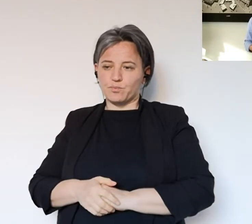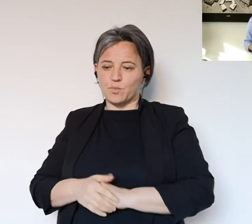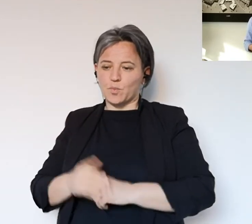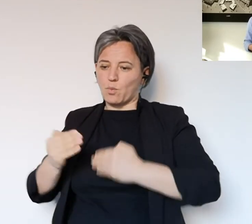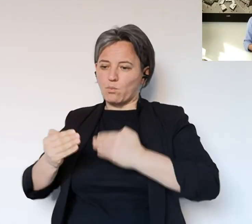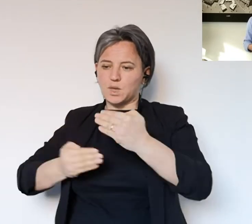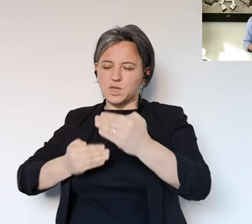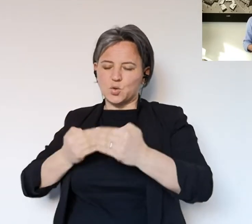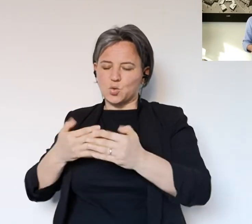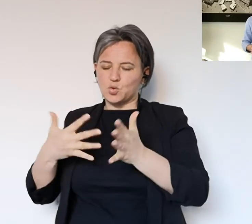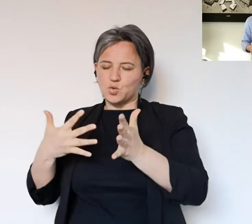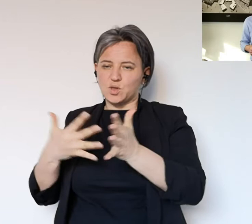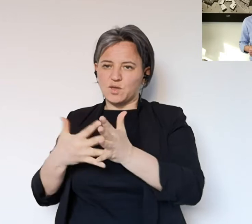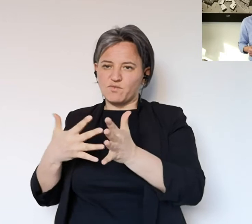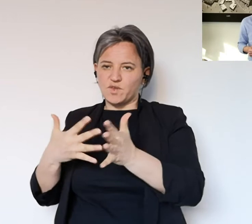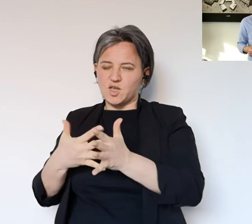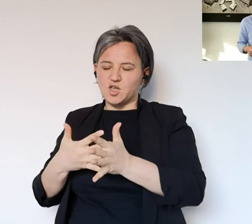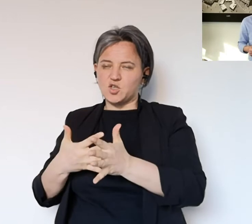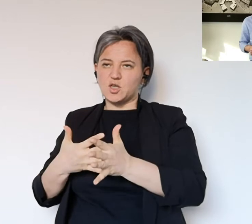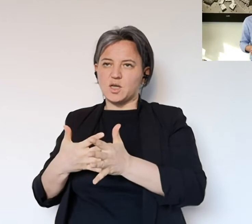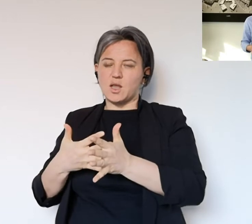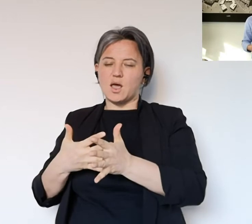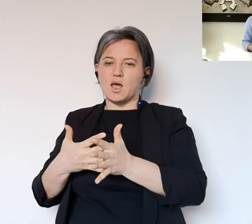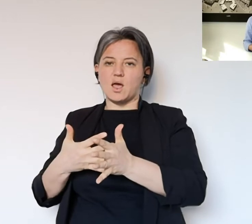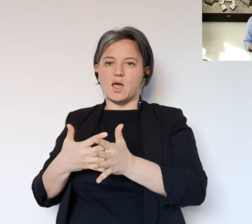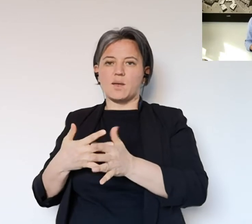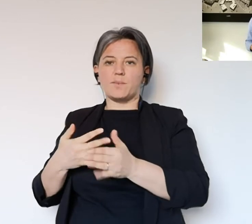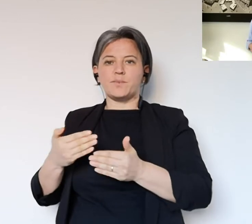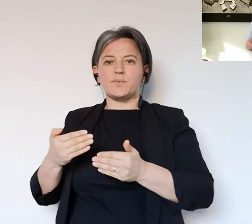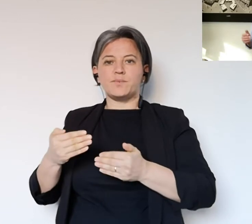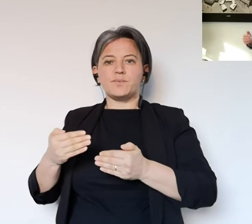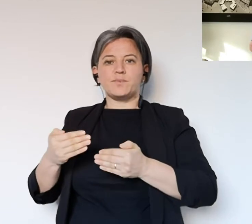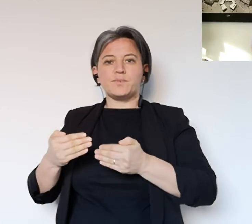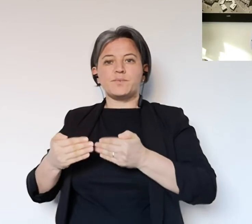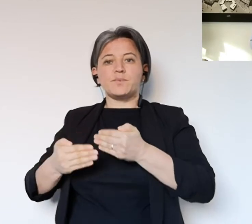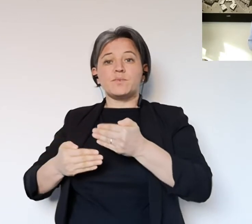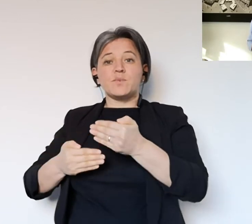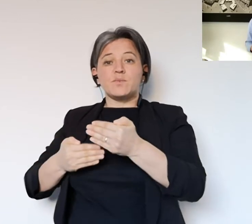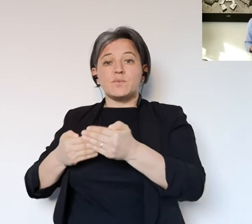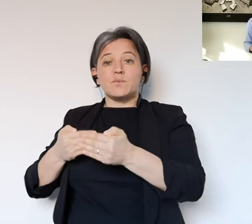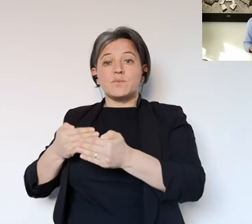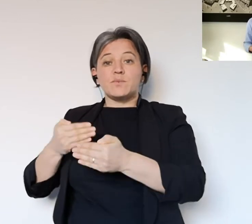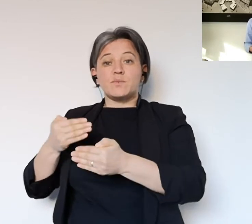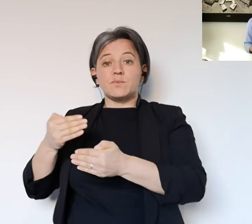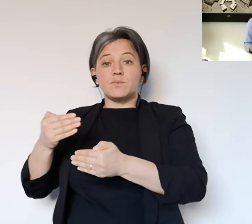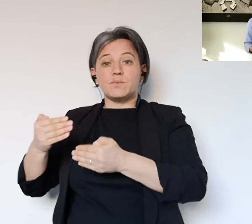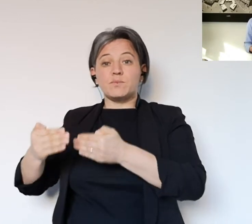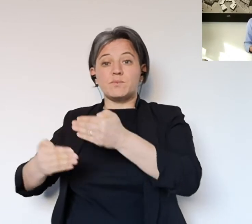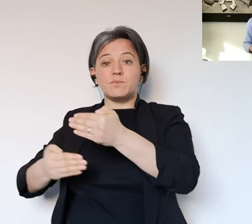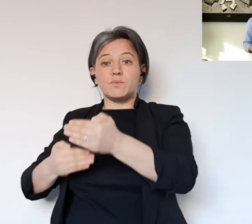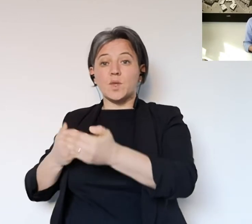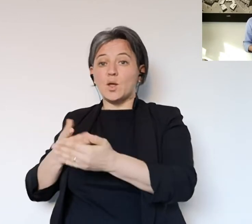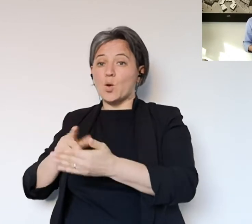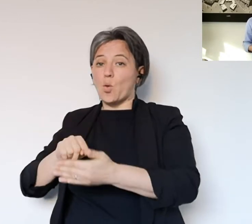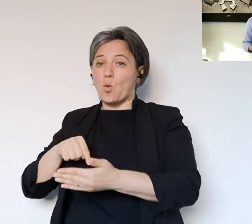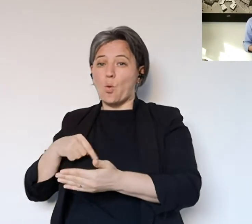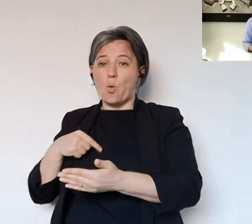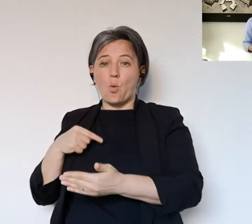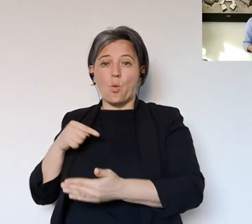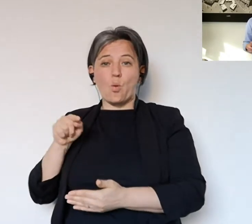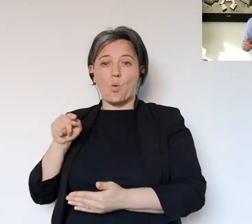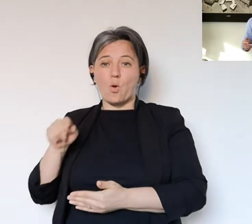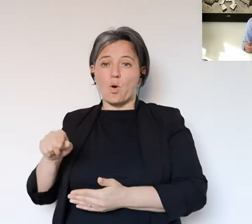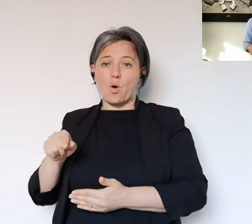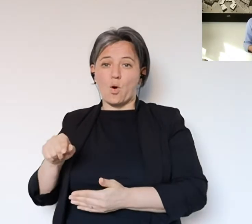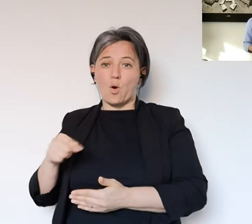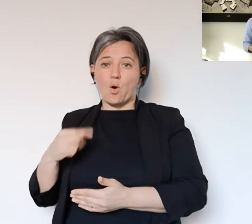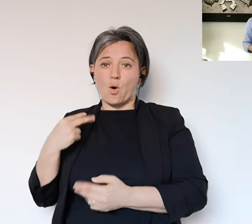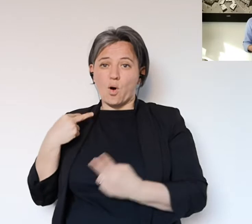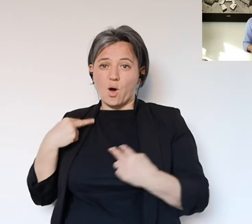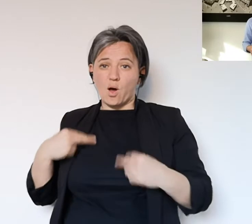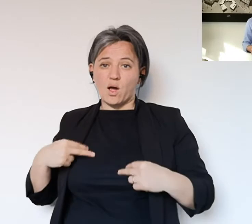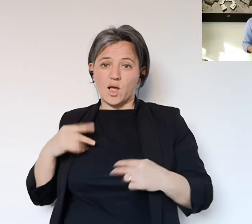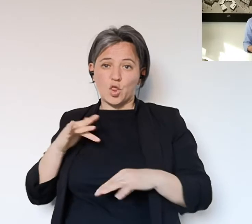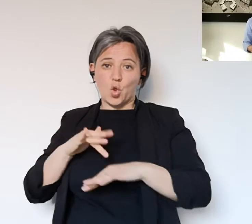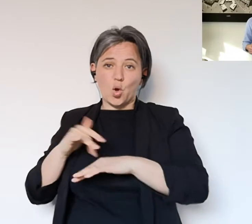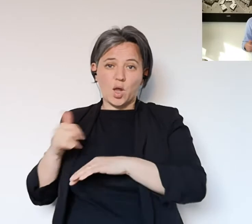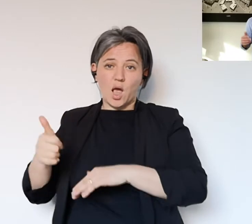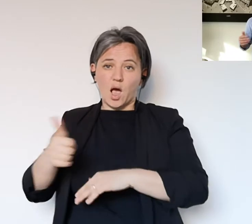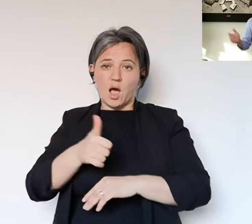perso un proprio caro all'interno di questo percorso così difficile e così